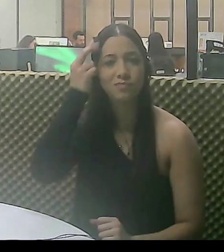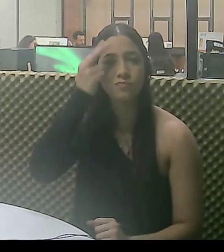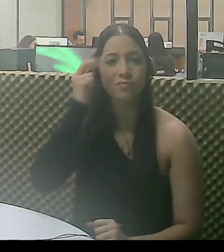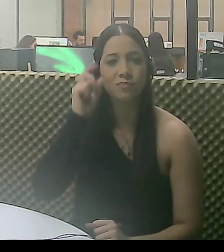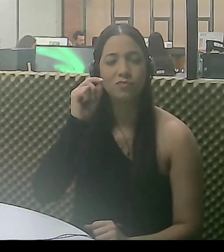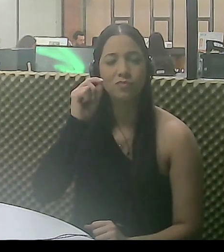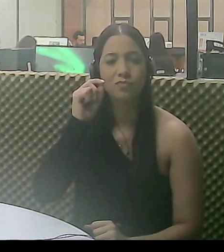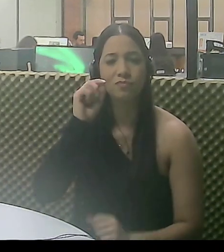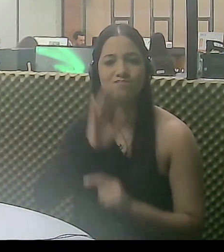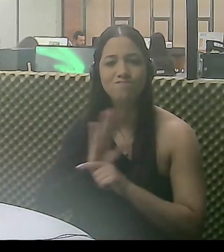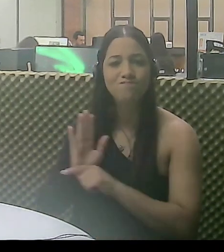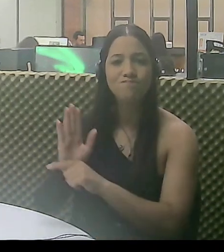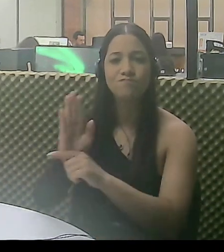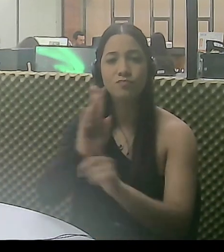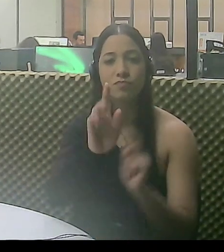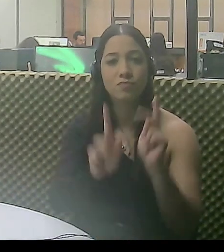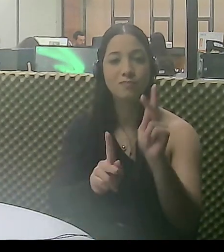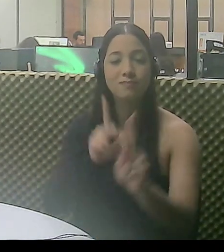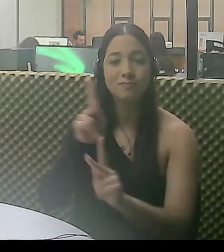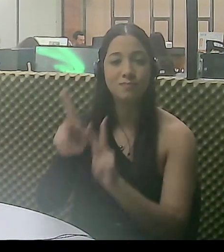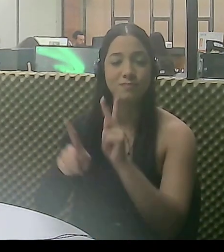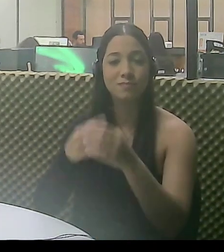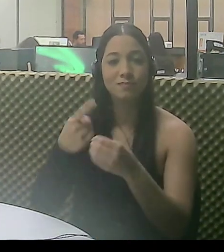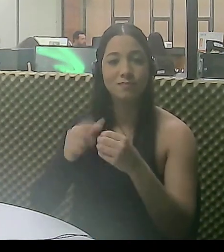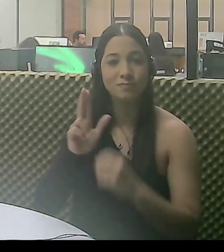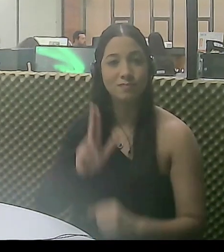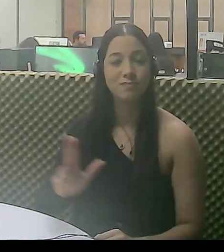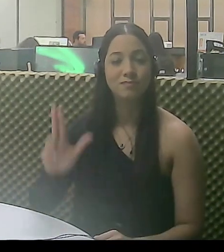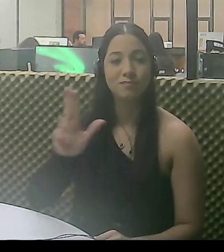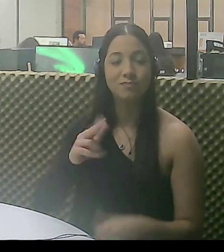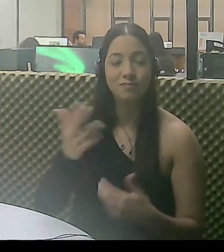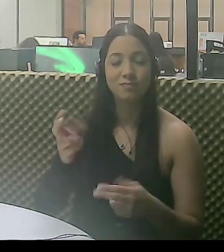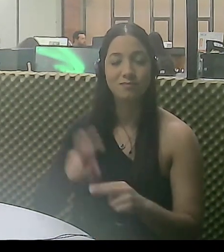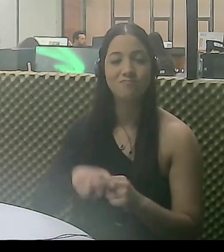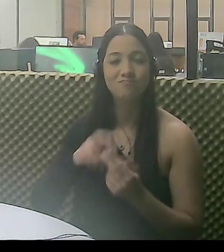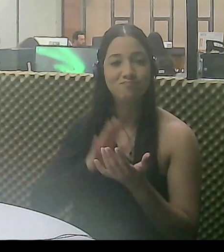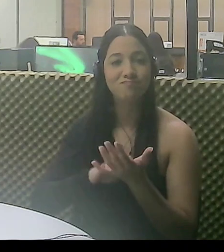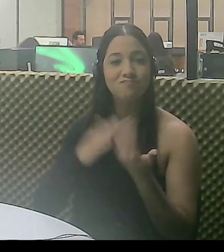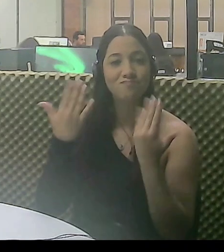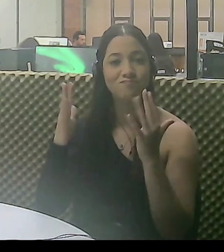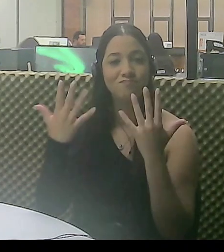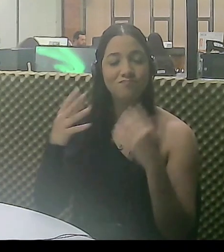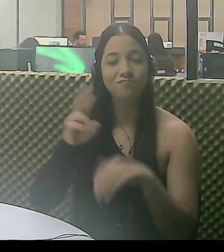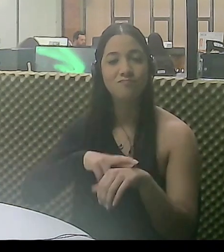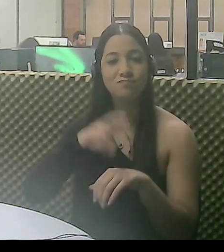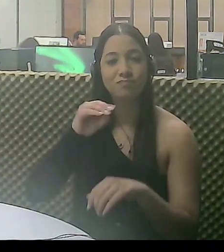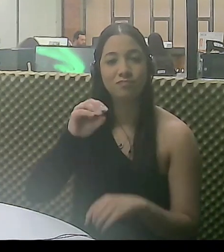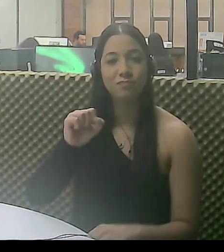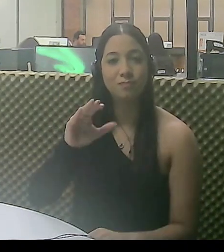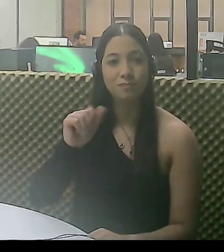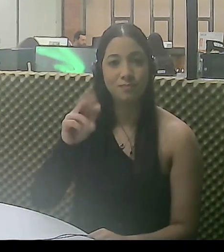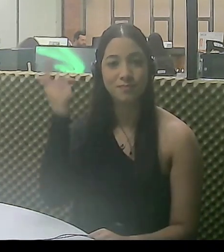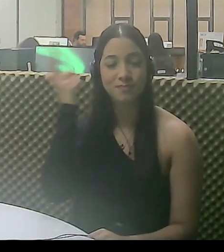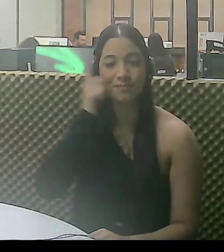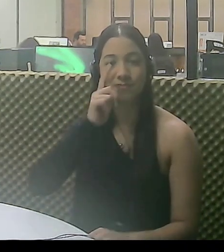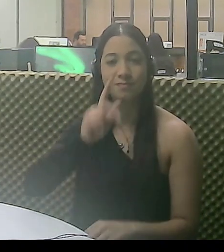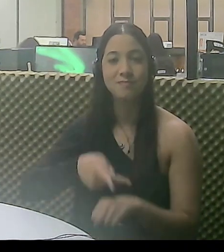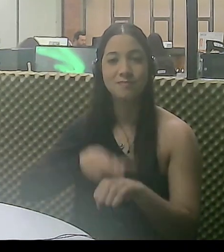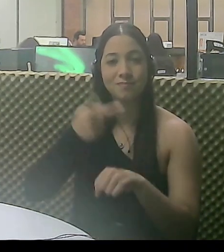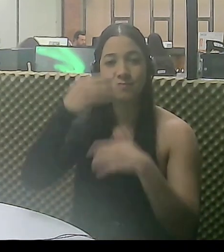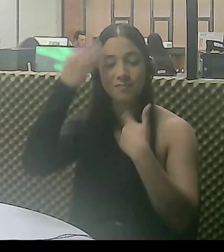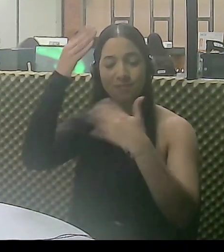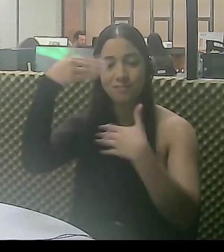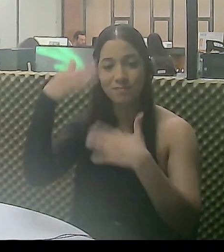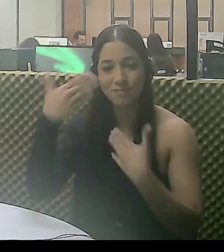maior, que é o povo de Uberlândia e a cidade de Uberlândia. Portanto, Deus parabéns ao Dr. Oscar, que recebeu essa honrosa